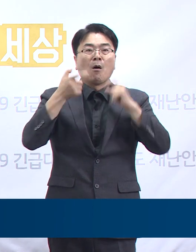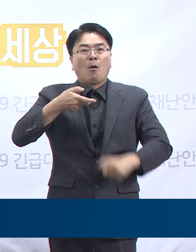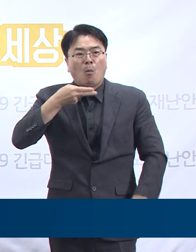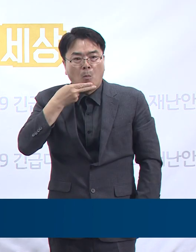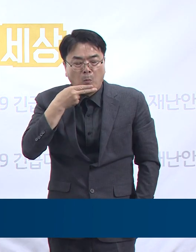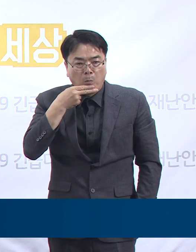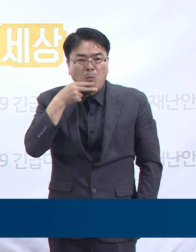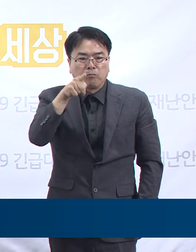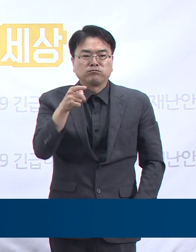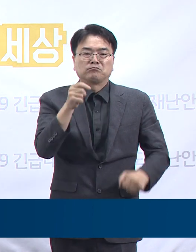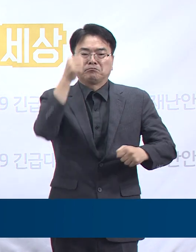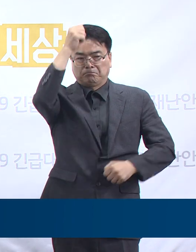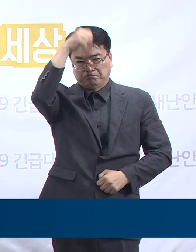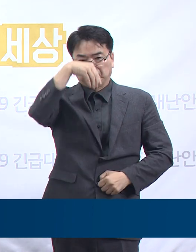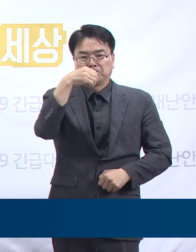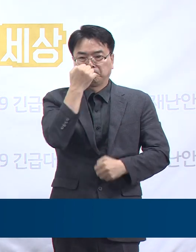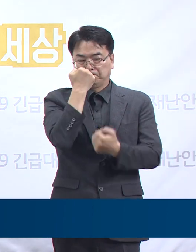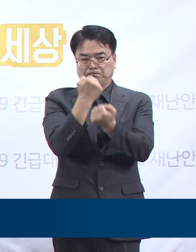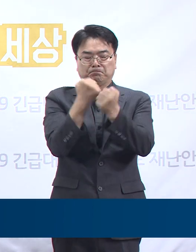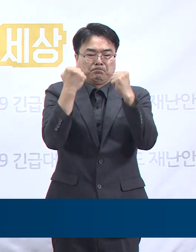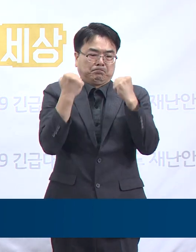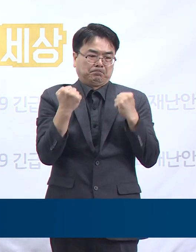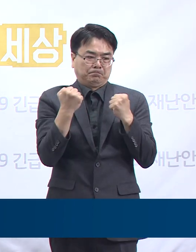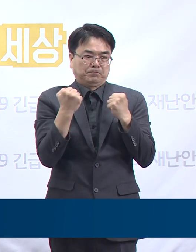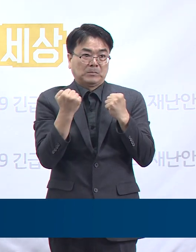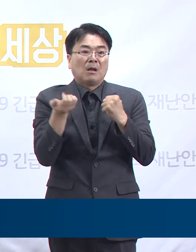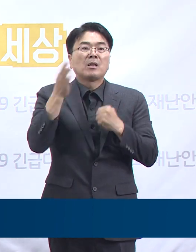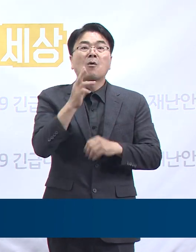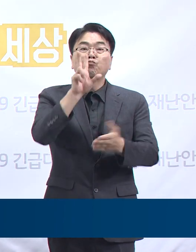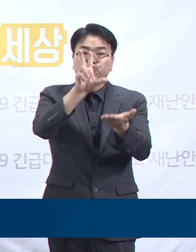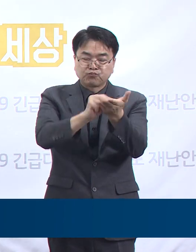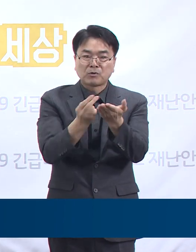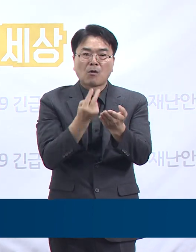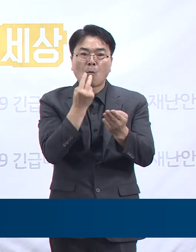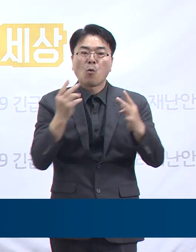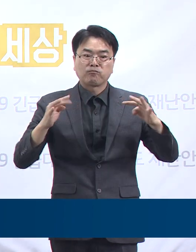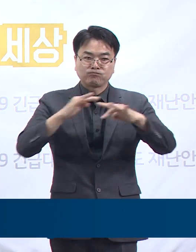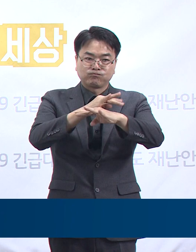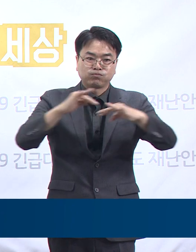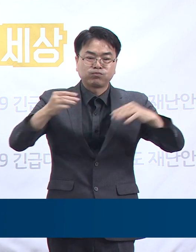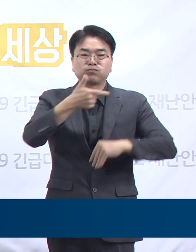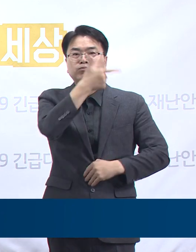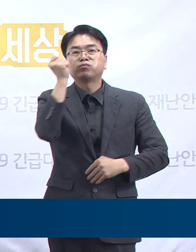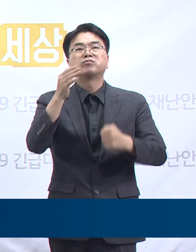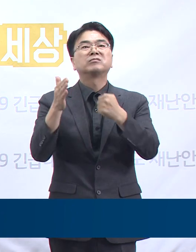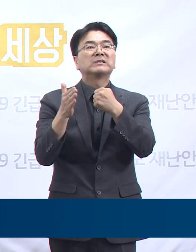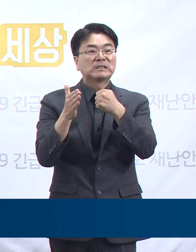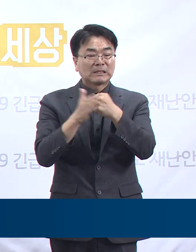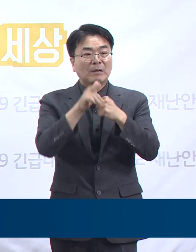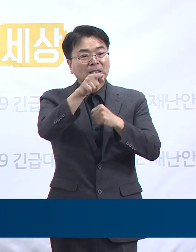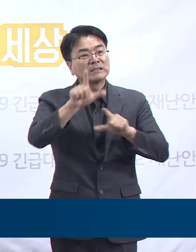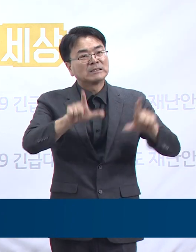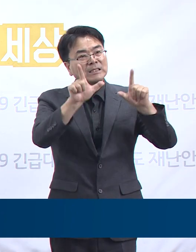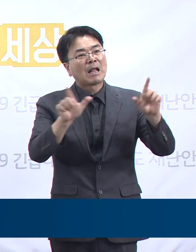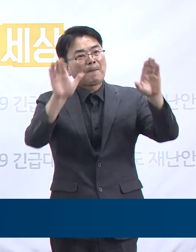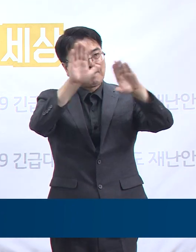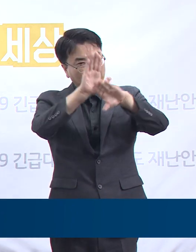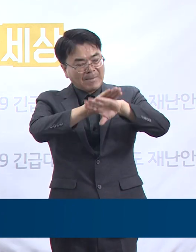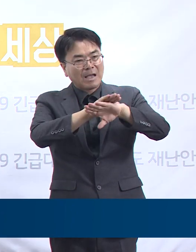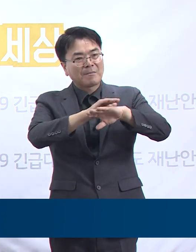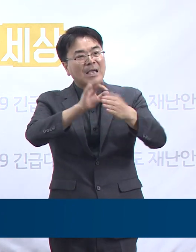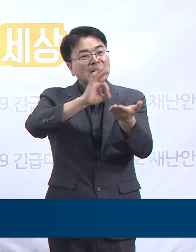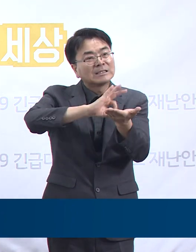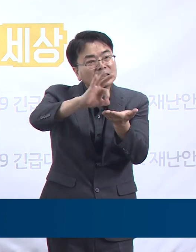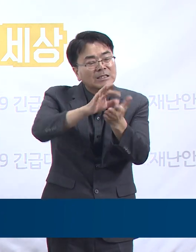장시간 치료하였는데 환기가 부적절한 등의 이유로 8월 8일 19시부터 22시 사이 방문자들이 다수 확진된 것으로